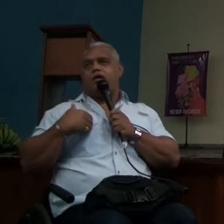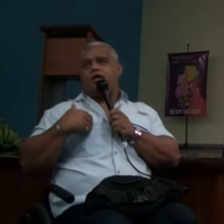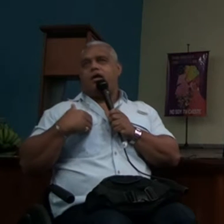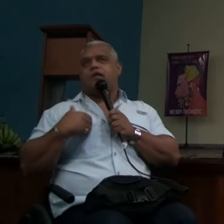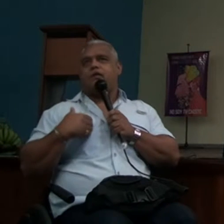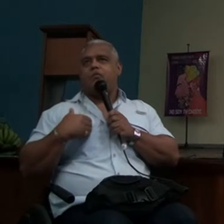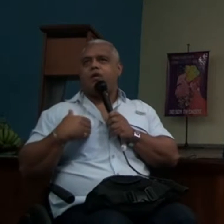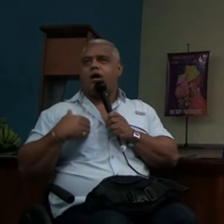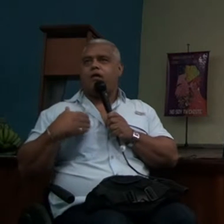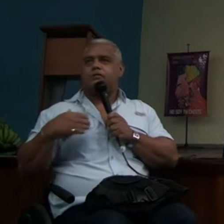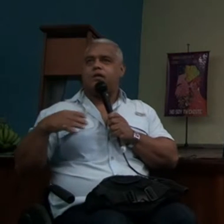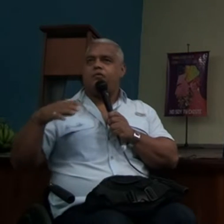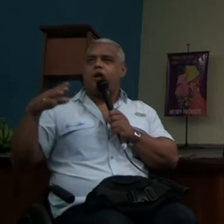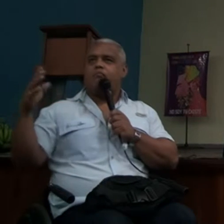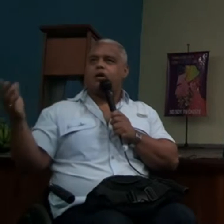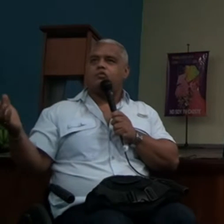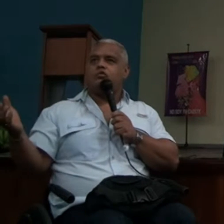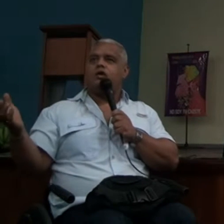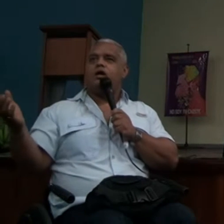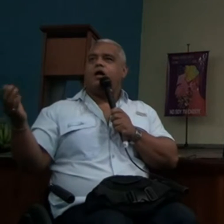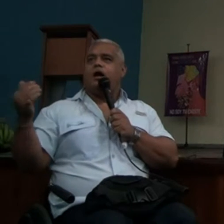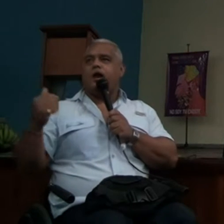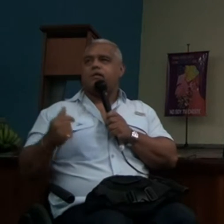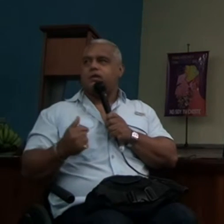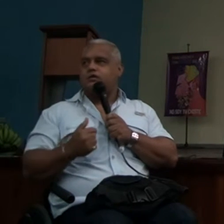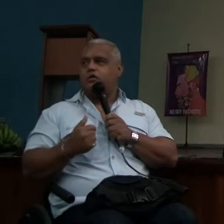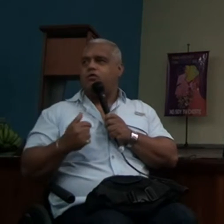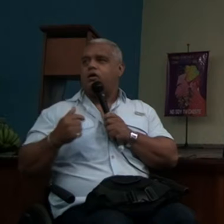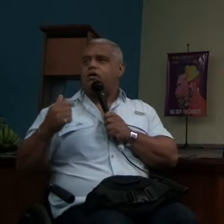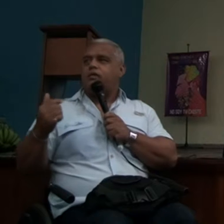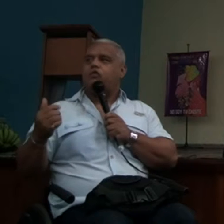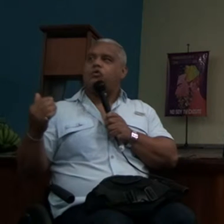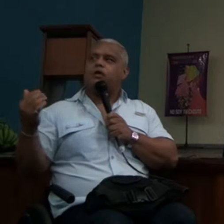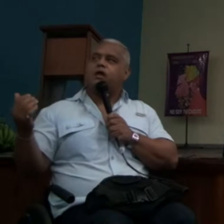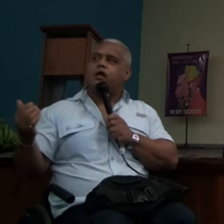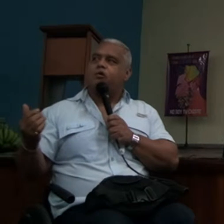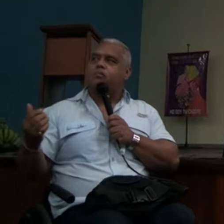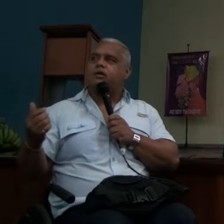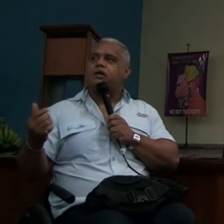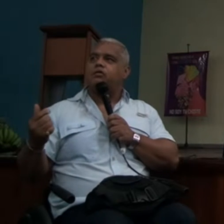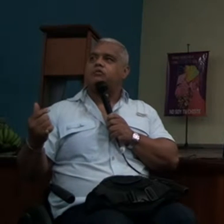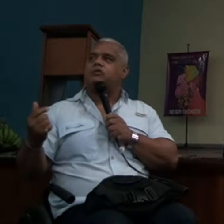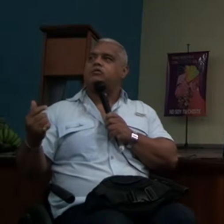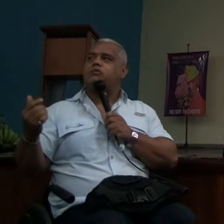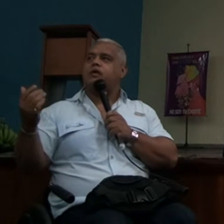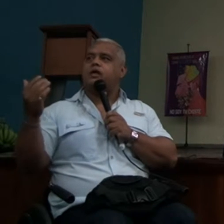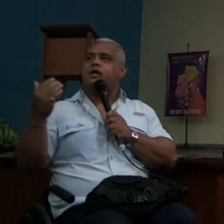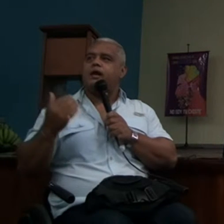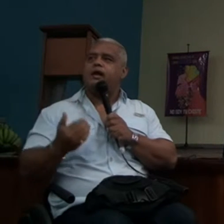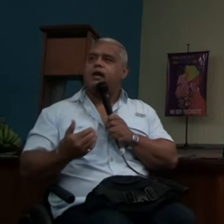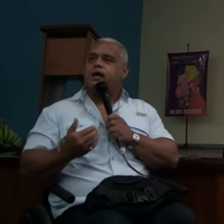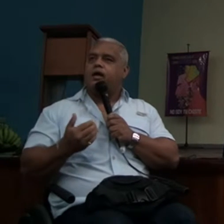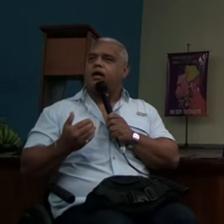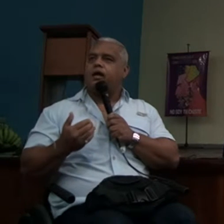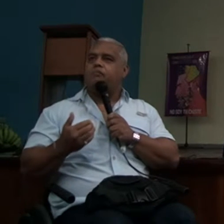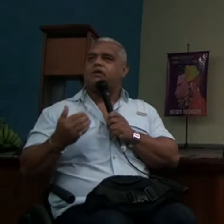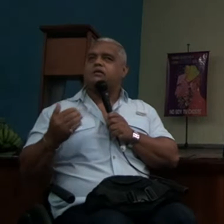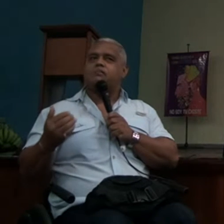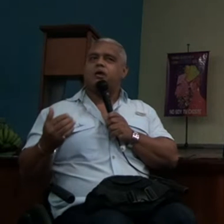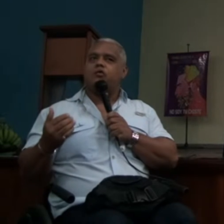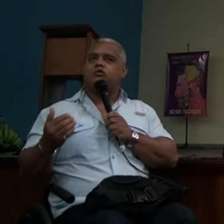exigir. Estamos haciendo la apertura, la recepción, de todo lo que quiera compartir con nosotros, de quien quiera